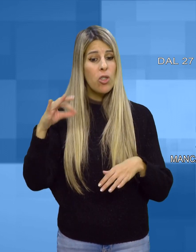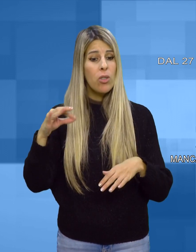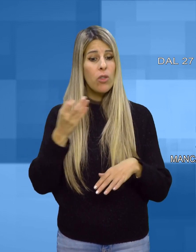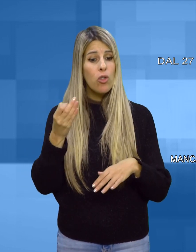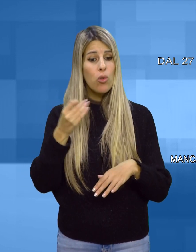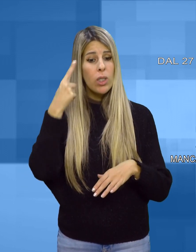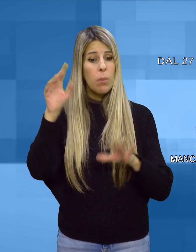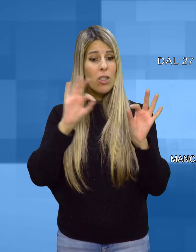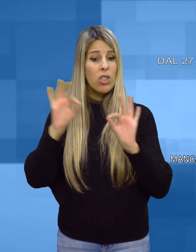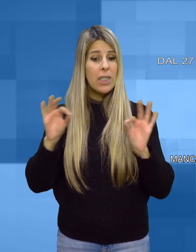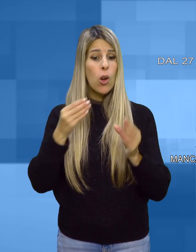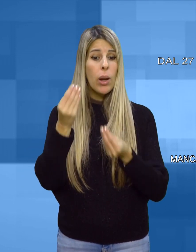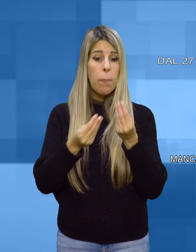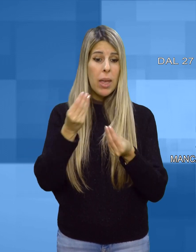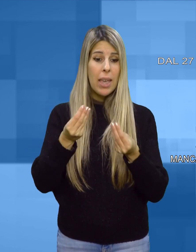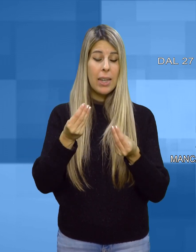la loro costituzione si sono interrotti